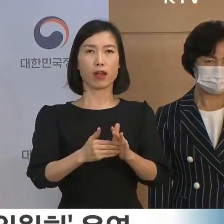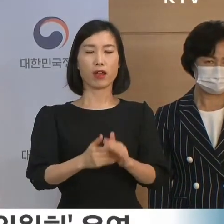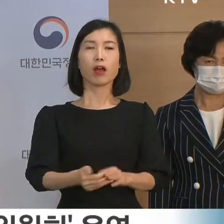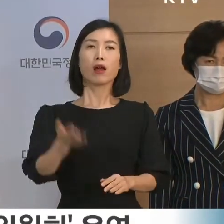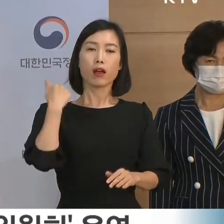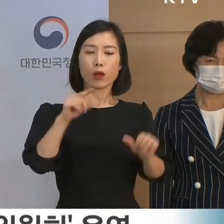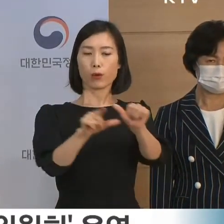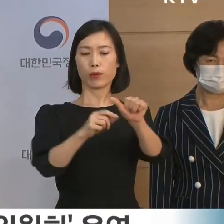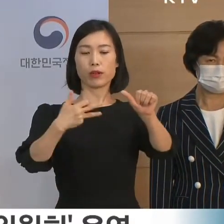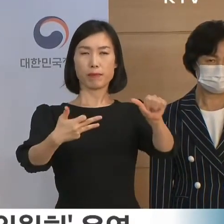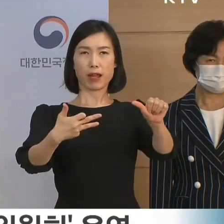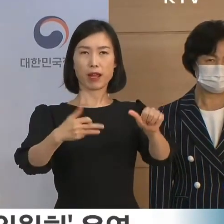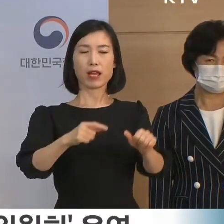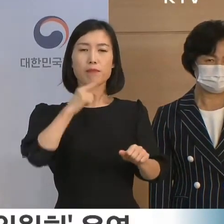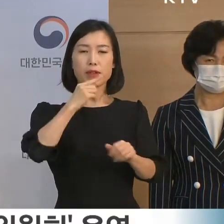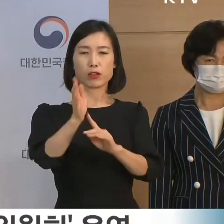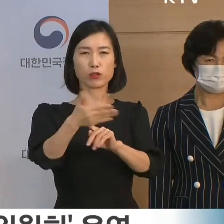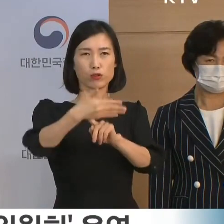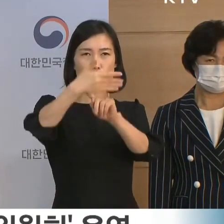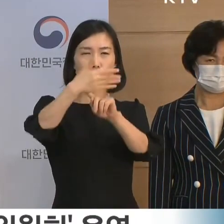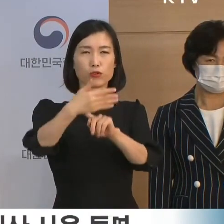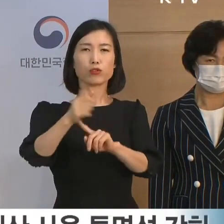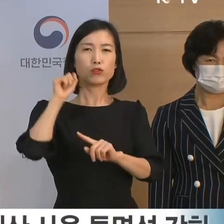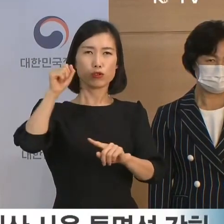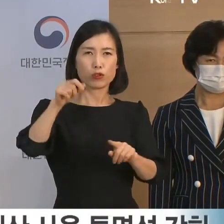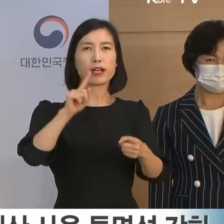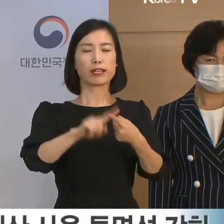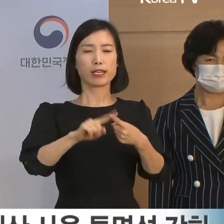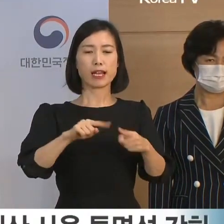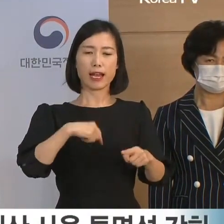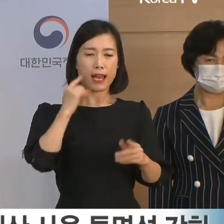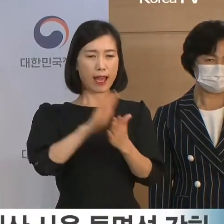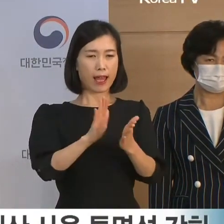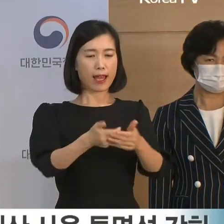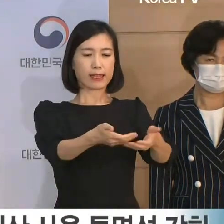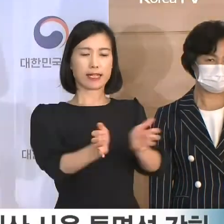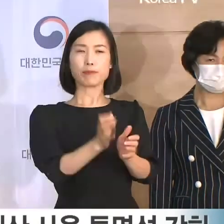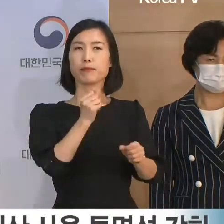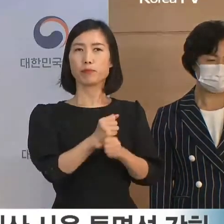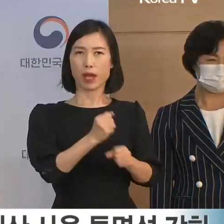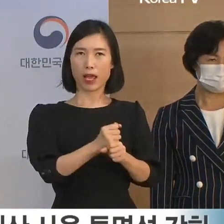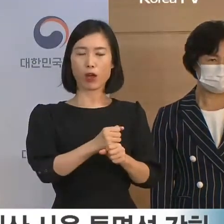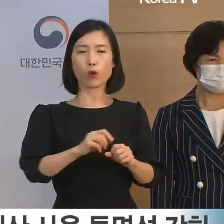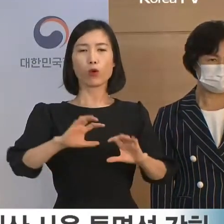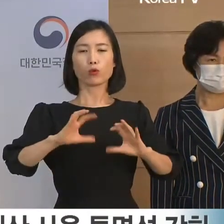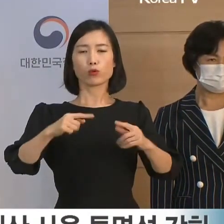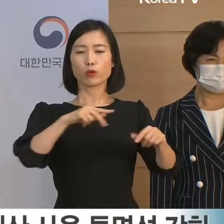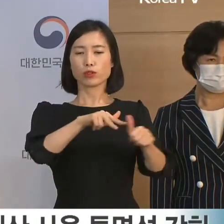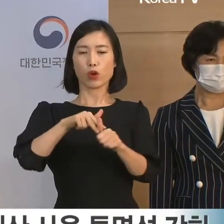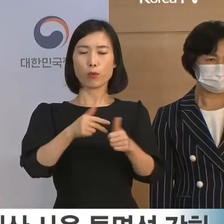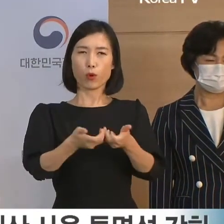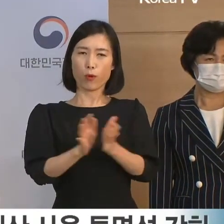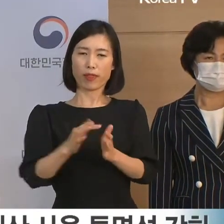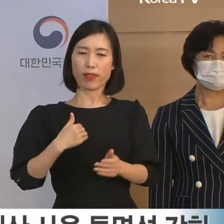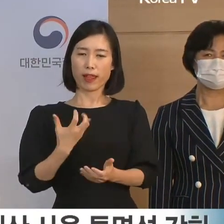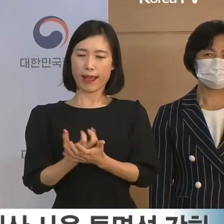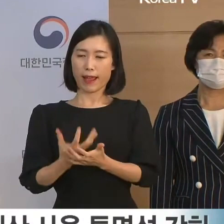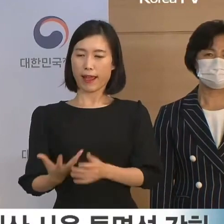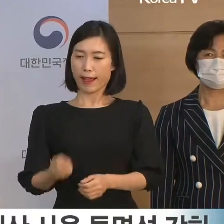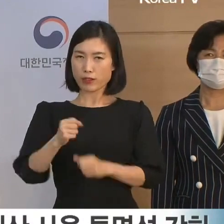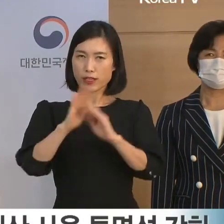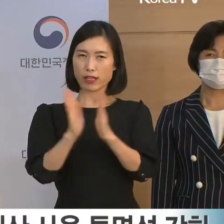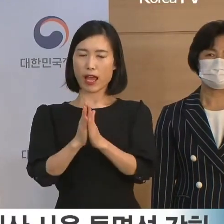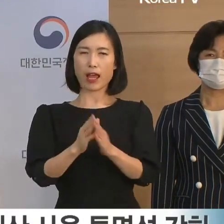.18 민주화운동 진실 규명을 위해 자체 TF를 구성하고 국정원이 보유한 관련 자료들을